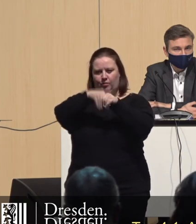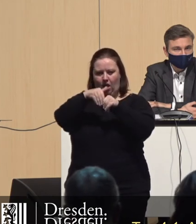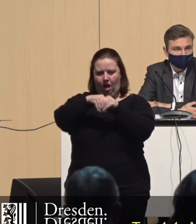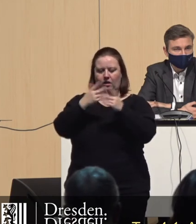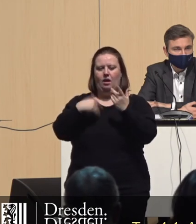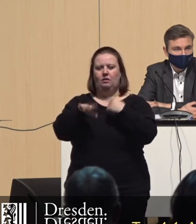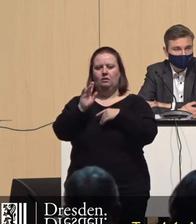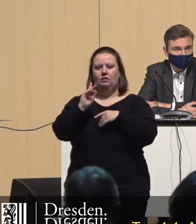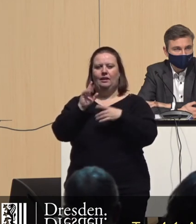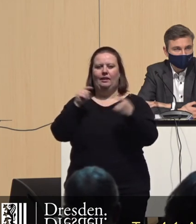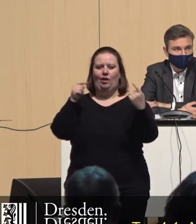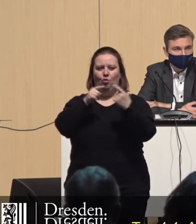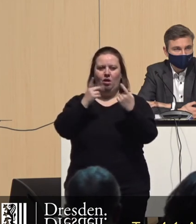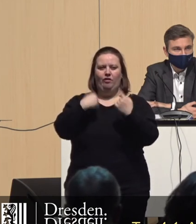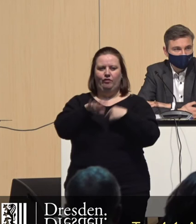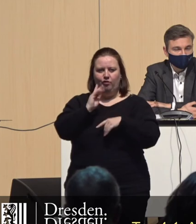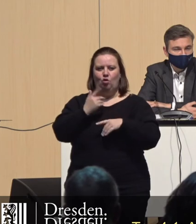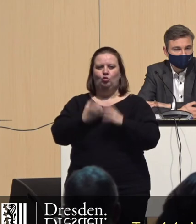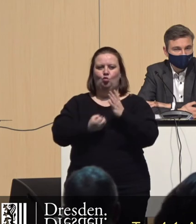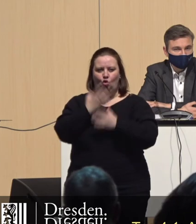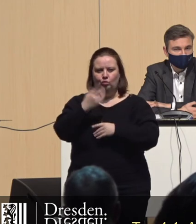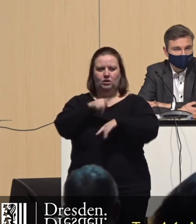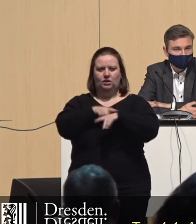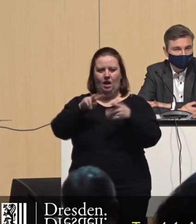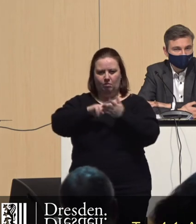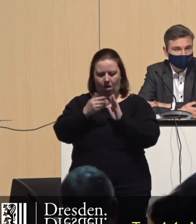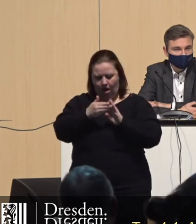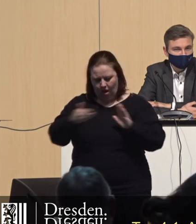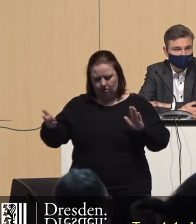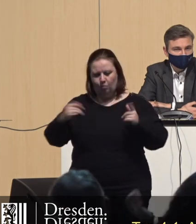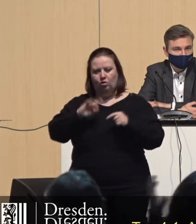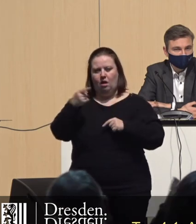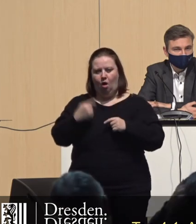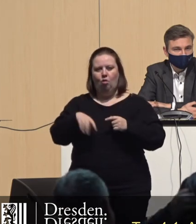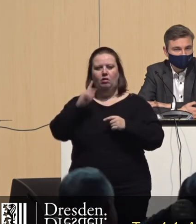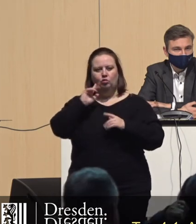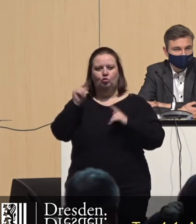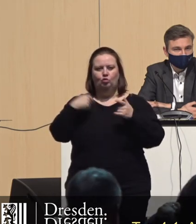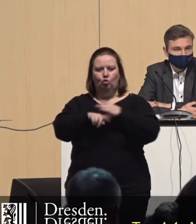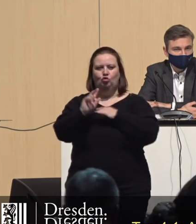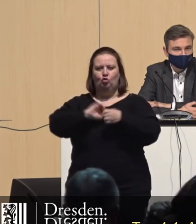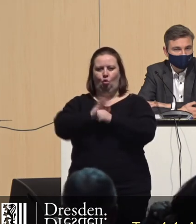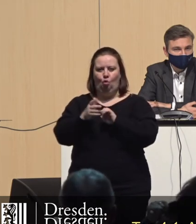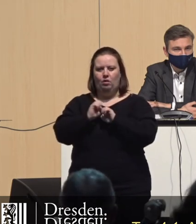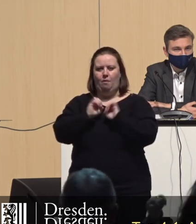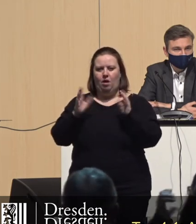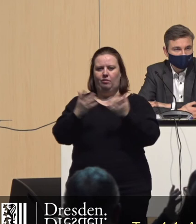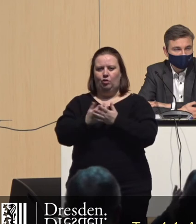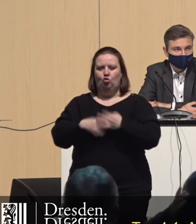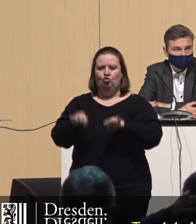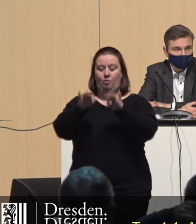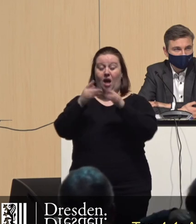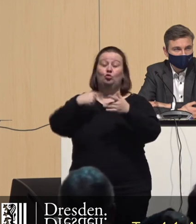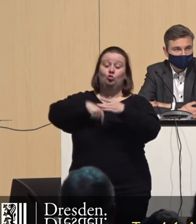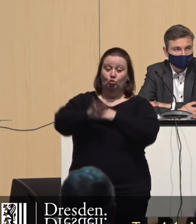gegenüber dem anvisierten ursprünglichen Zeitplan, die sich infolge der Einschränkung durch Corona-Pandemie noch vergrößerten. Also durch